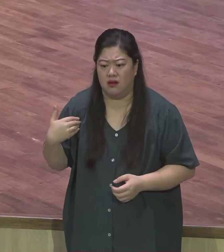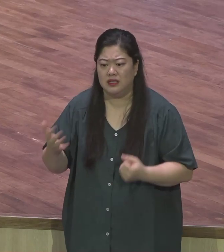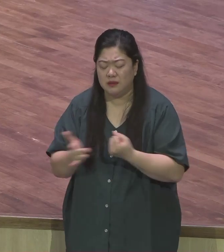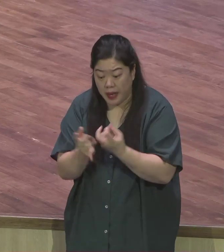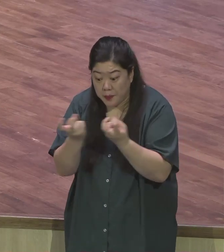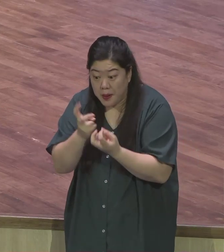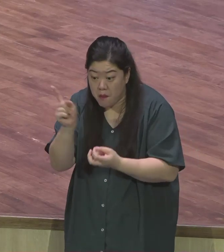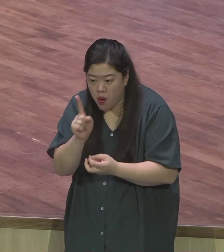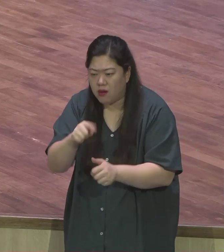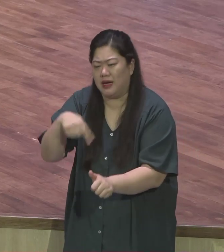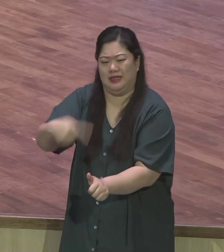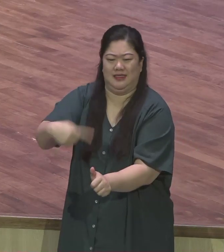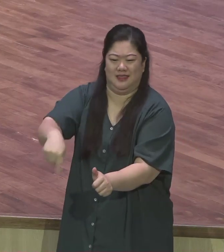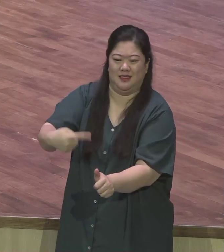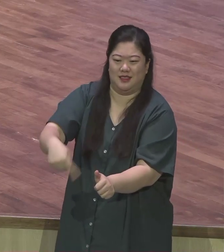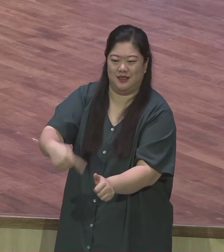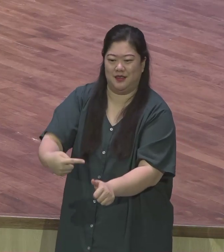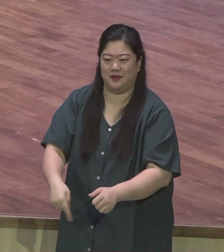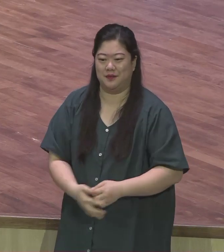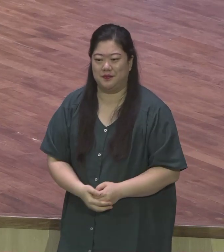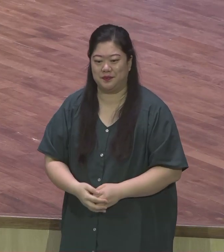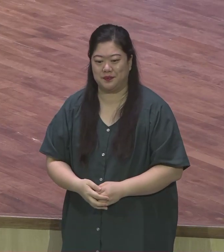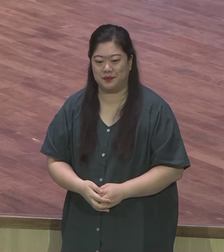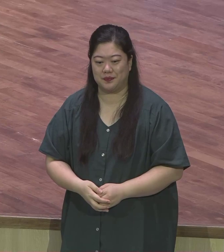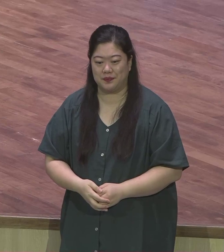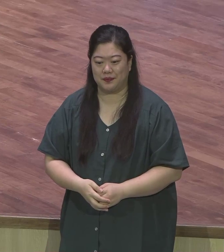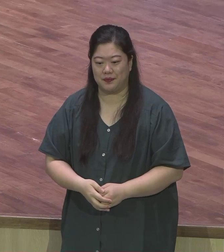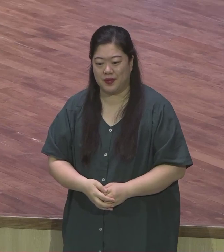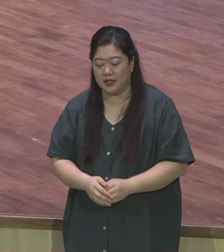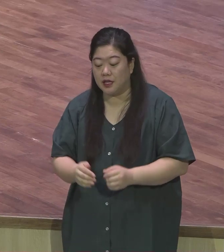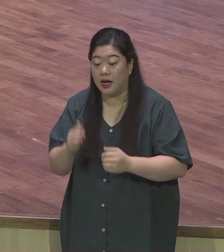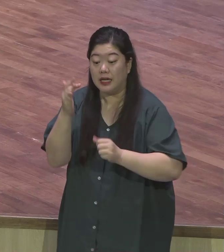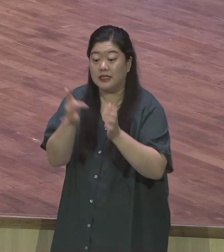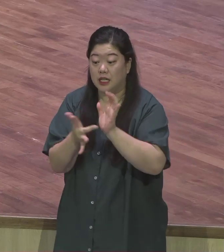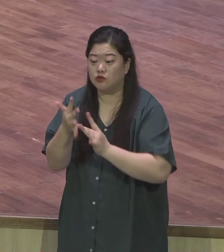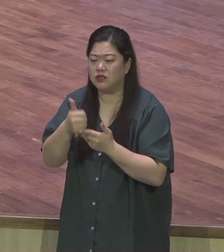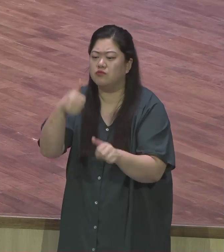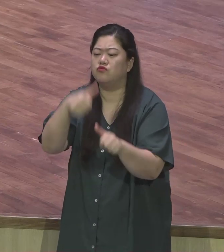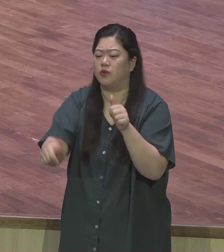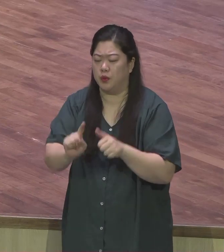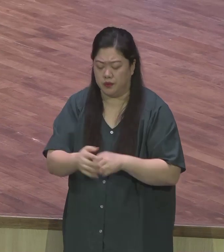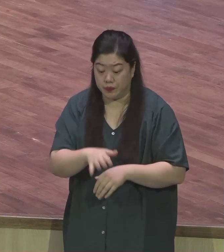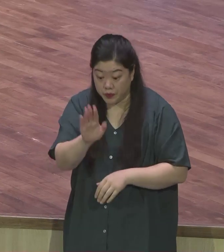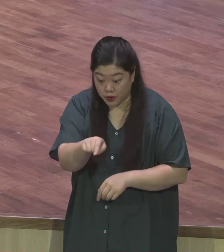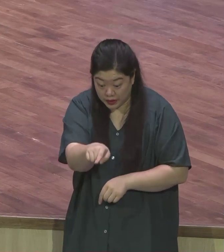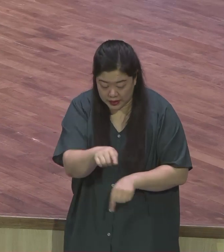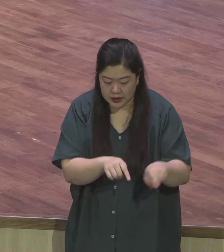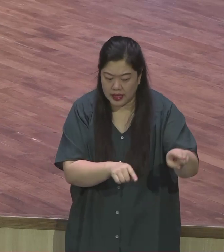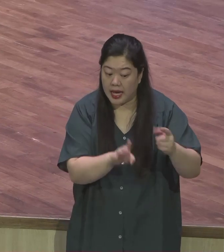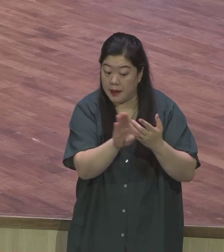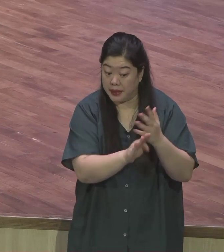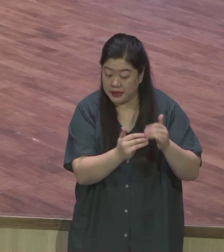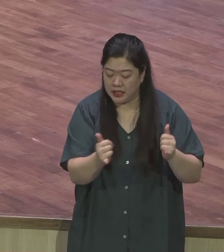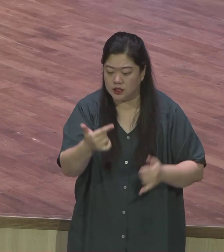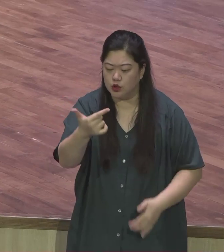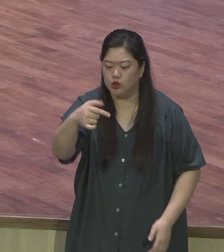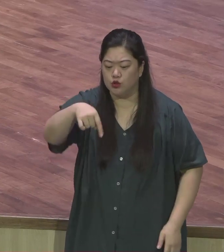있습니다 그러면서 먼저 바리새인들의 누룩 곧 외식을 주의하라는 것입니다 여기서 외식은